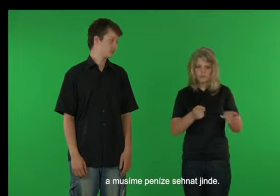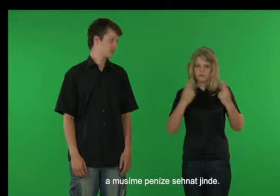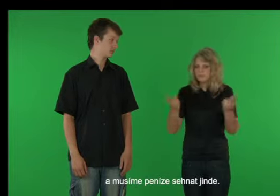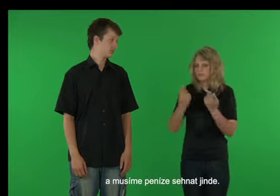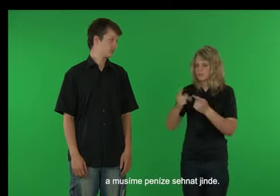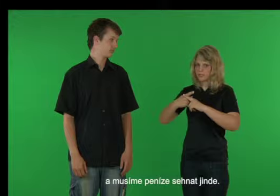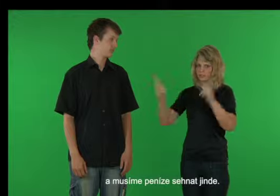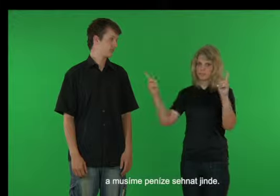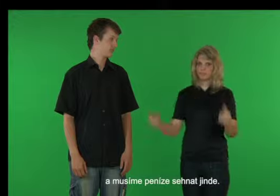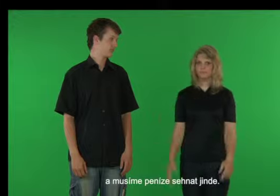sehnat jinde.